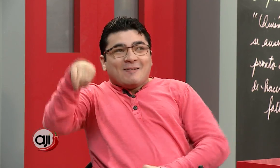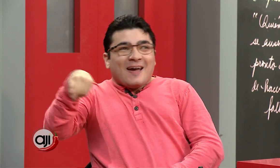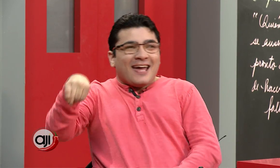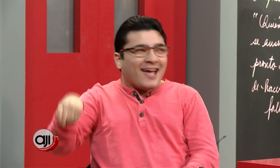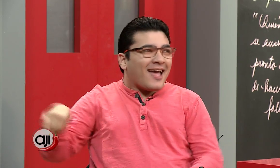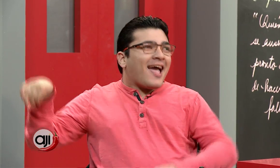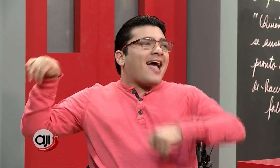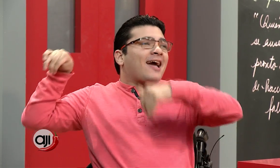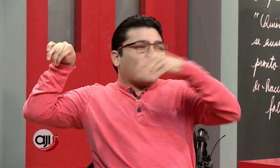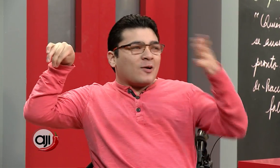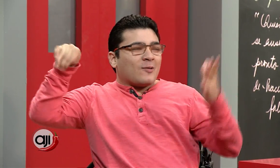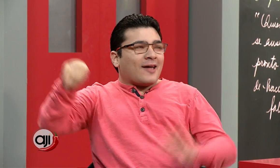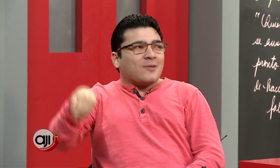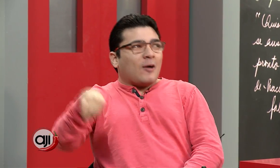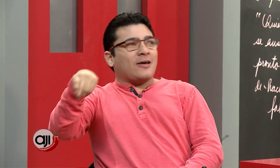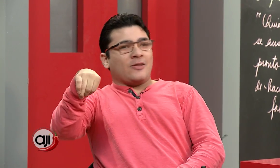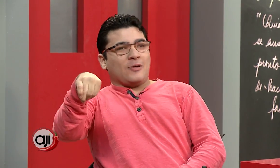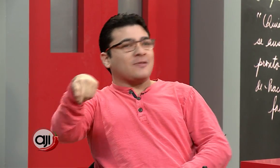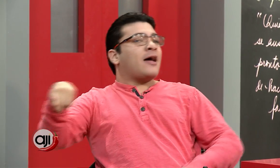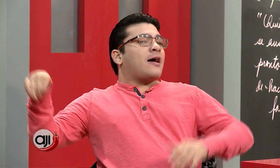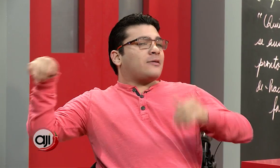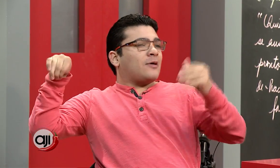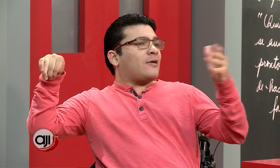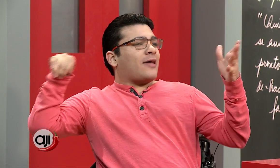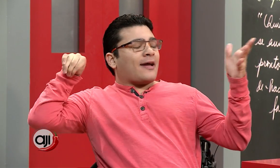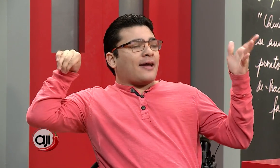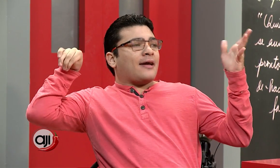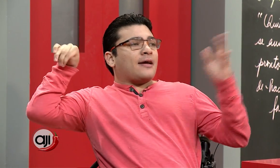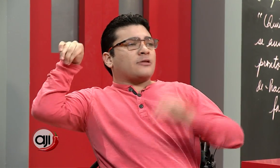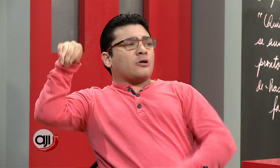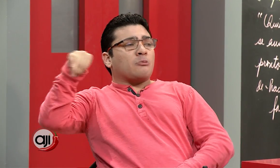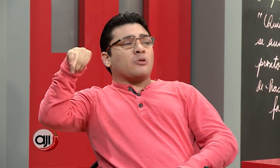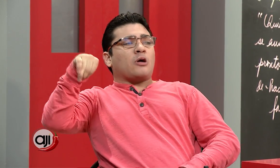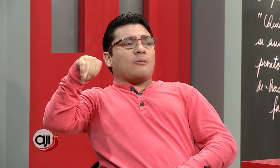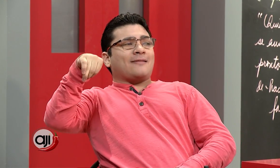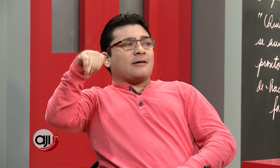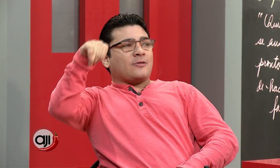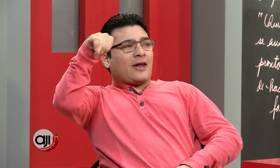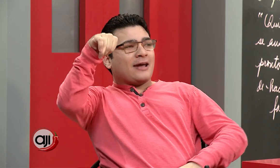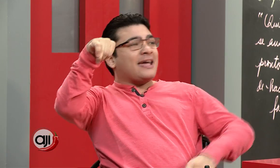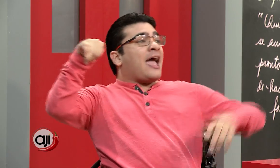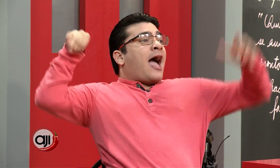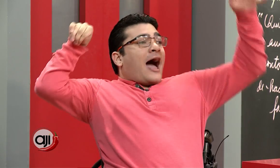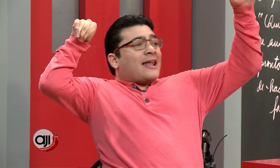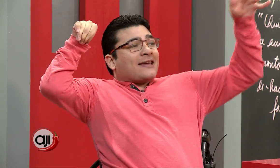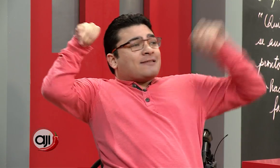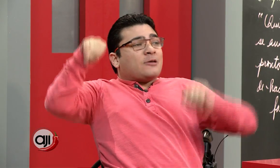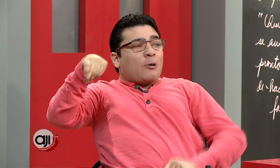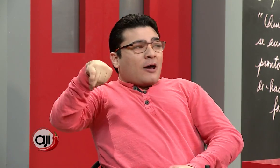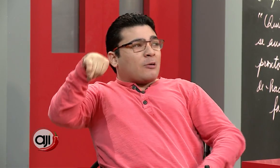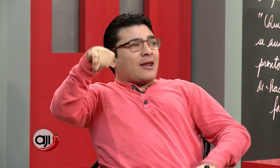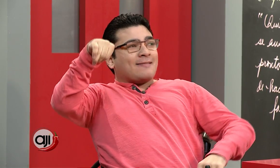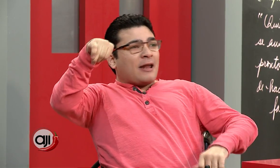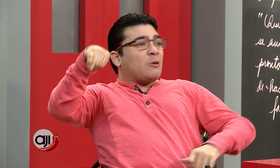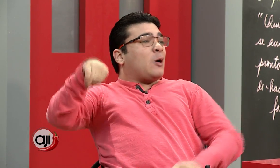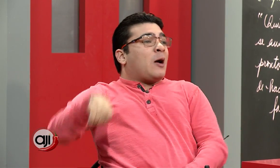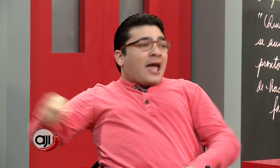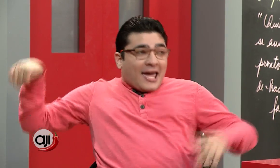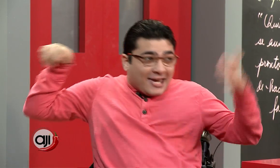con los brazos abiertos. Así es. Y es verdad que estoy muy complacido de estar aquí. Alex y Giovanna, un gran saludo. Y